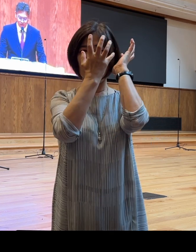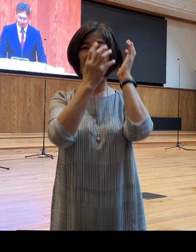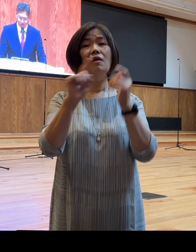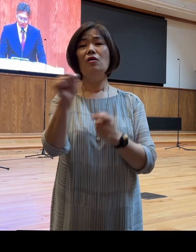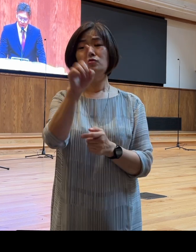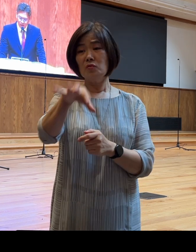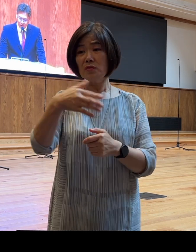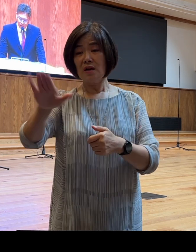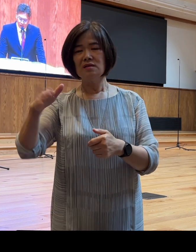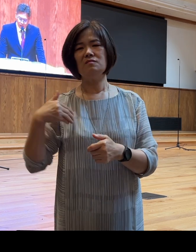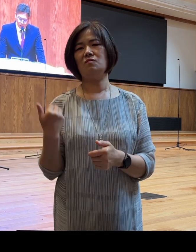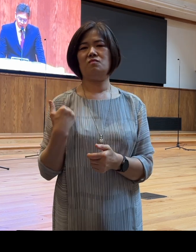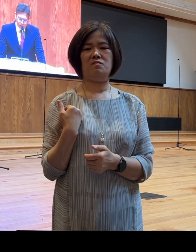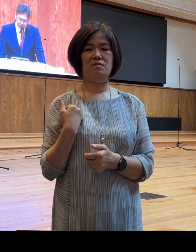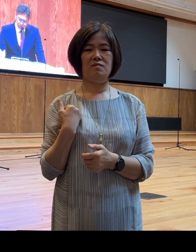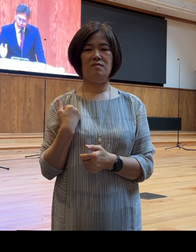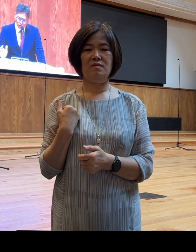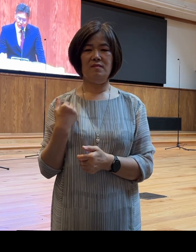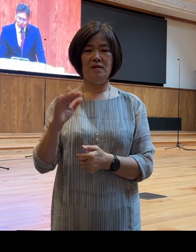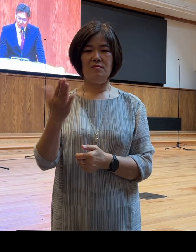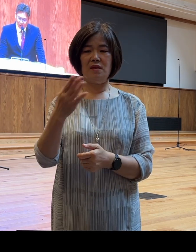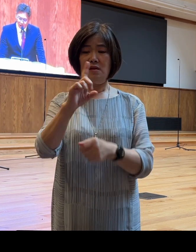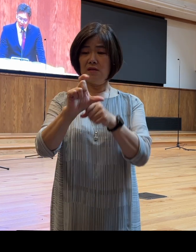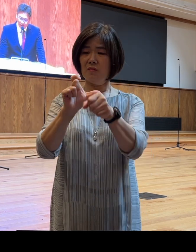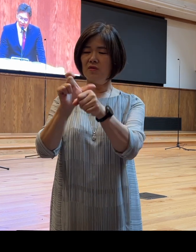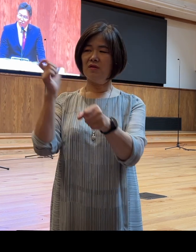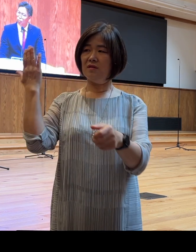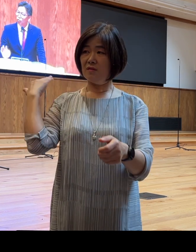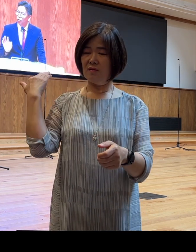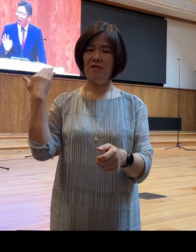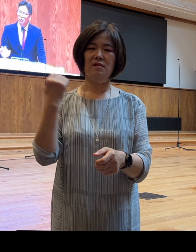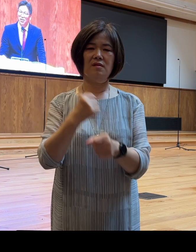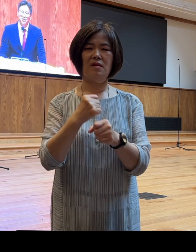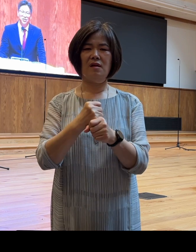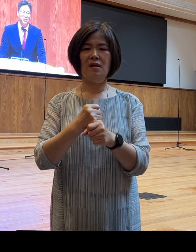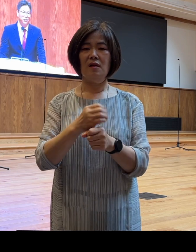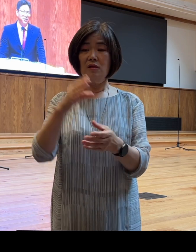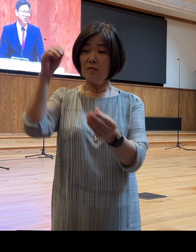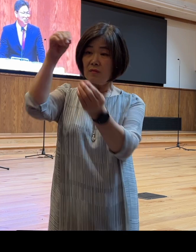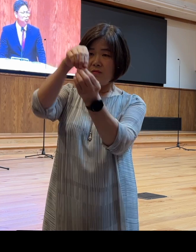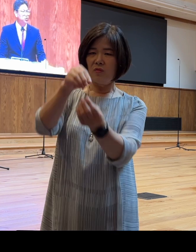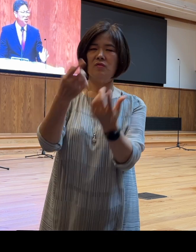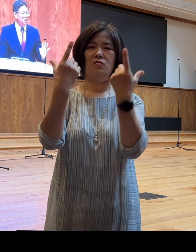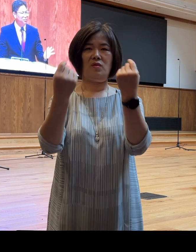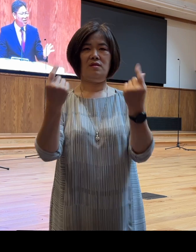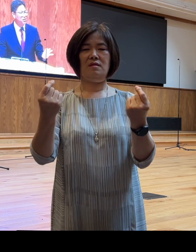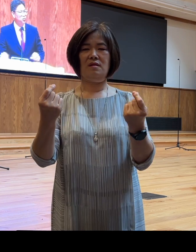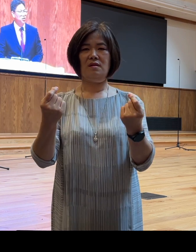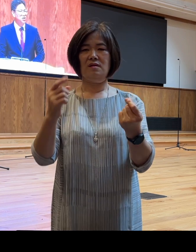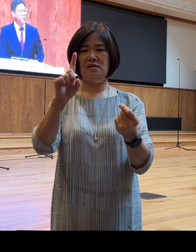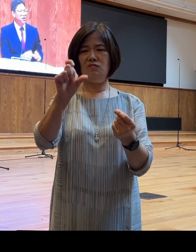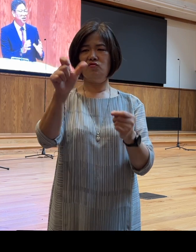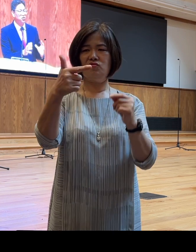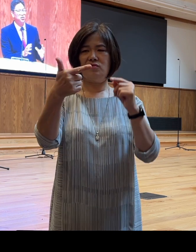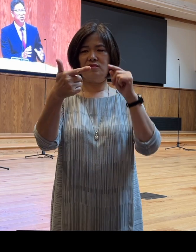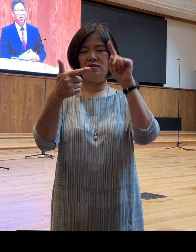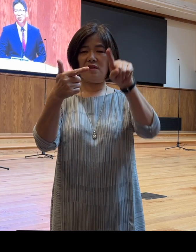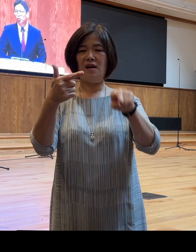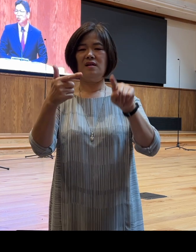여러분 15년 전 그때 너무 닮아있지 않습니까? 16장의 그 말씀과 그때 방황했던 그 여인의 모습과